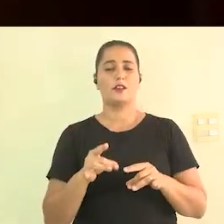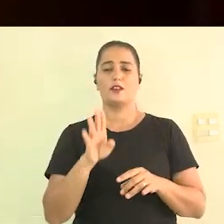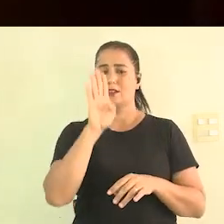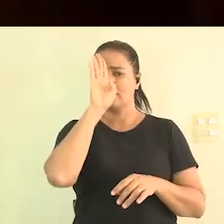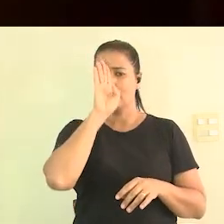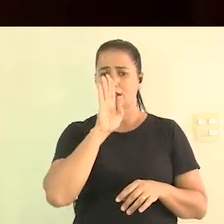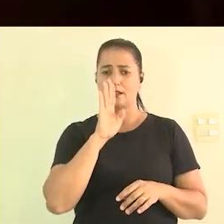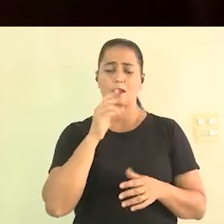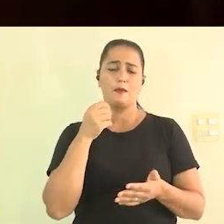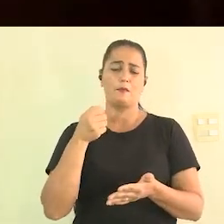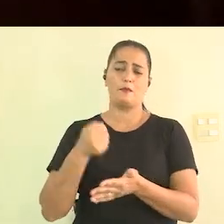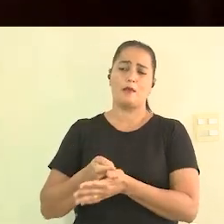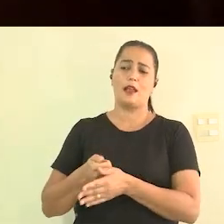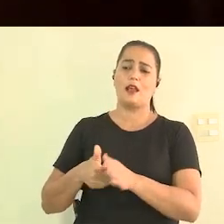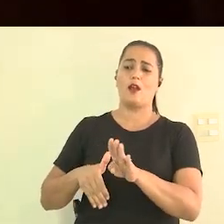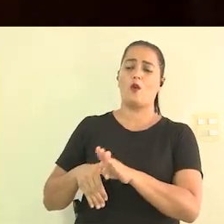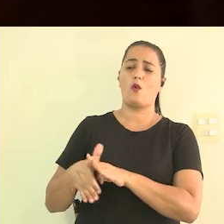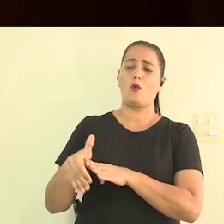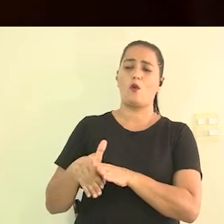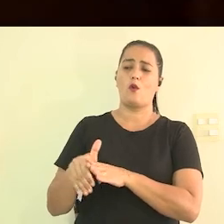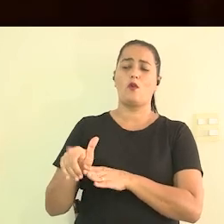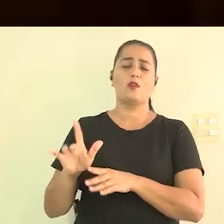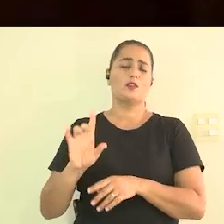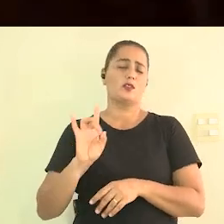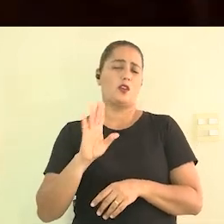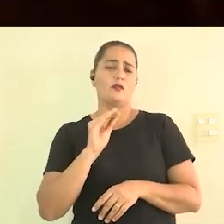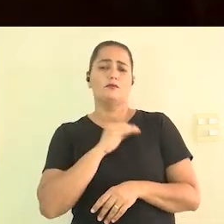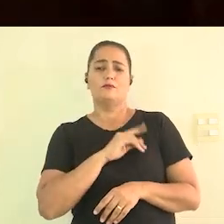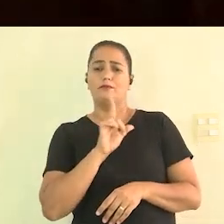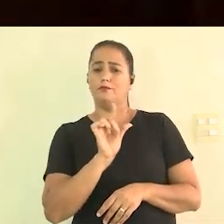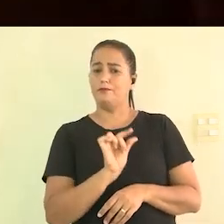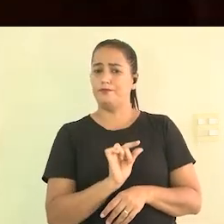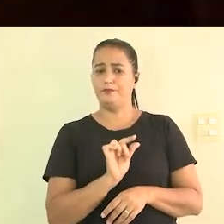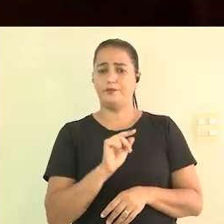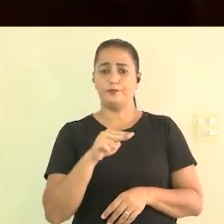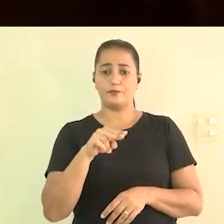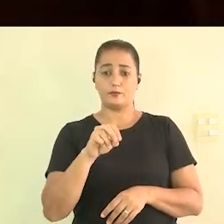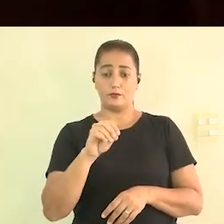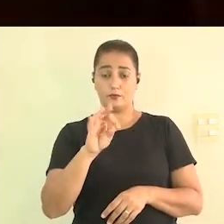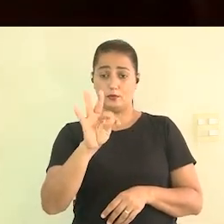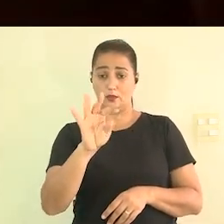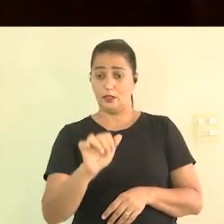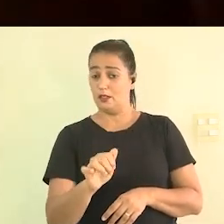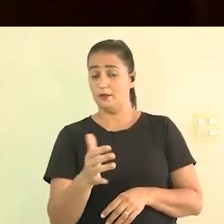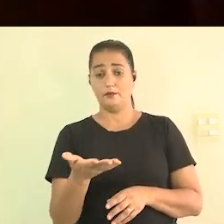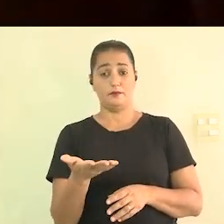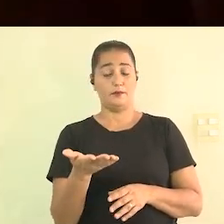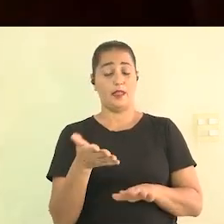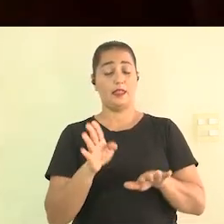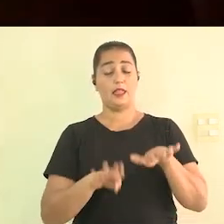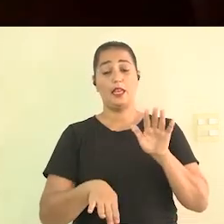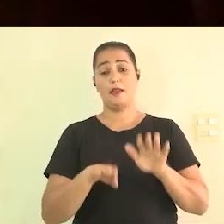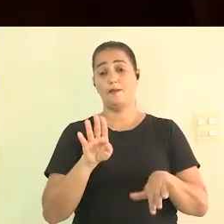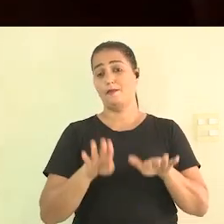pagar a nota mas isso depende de quão sincero de quão